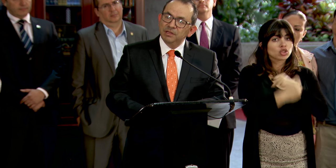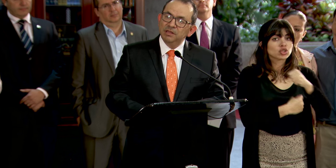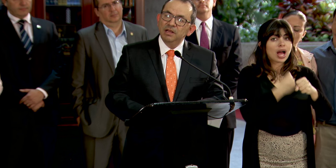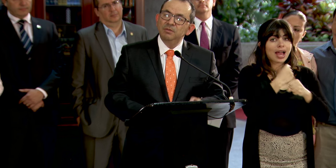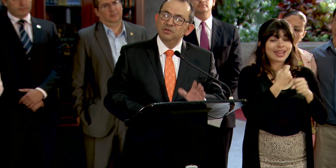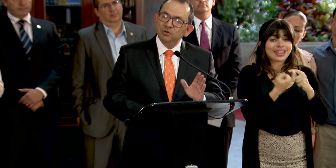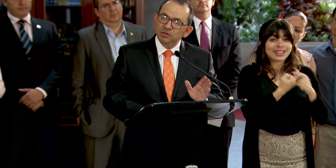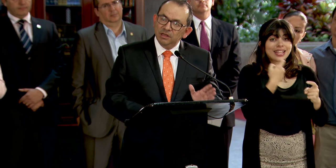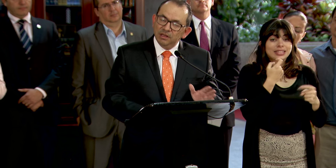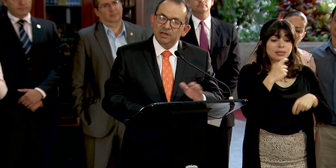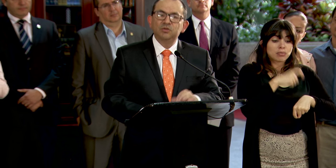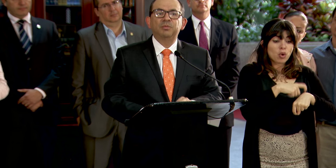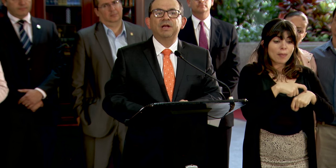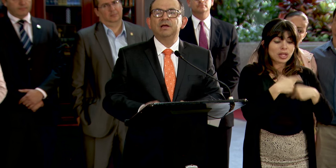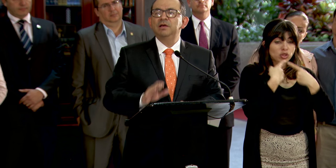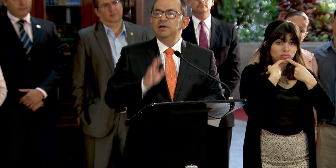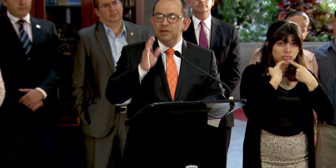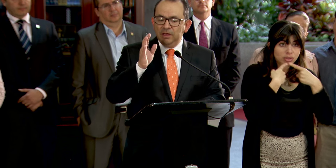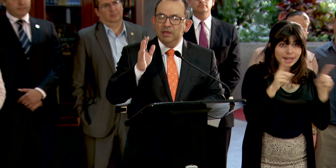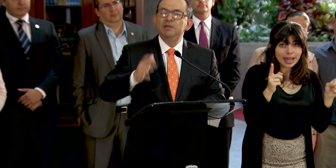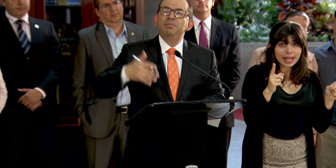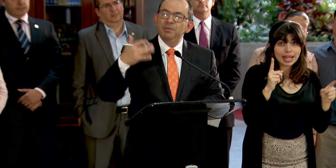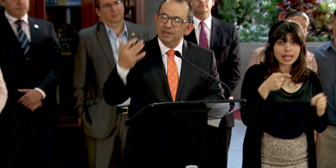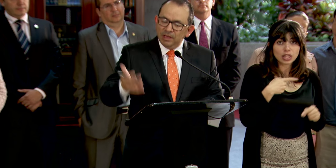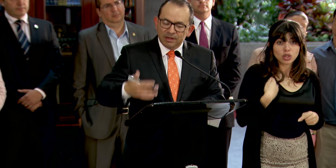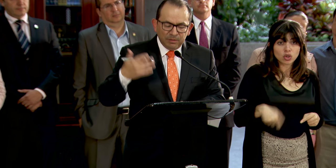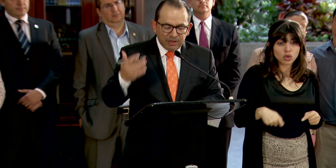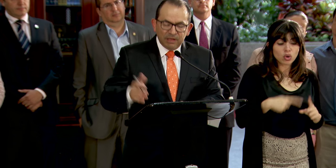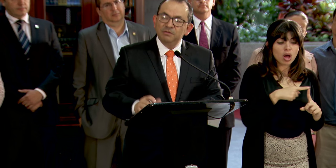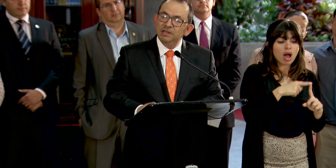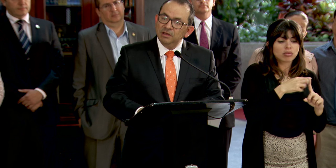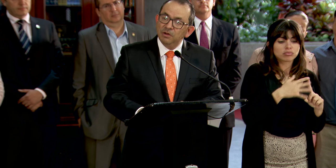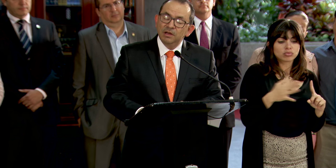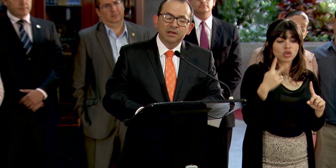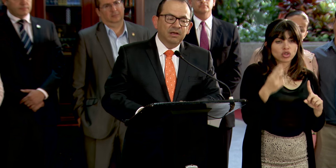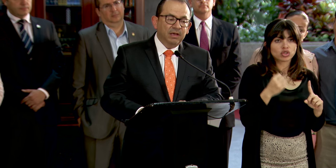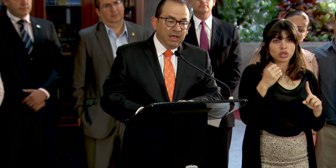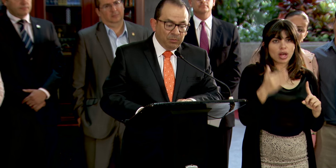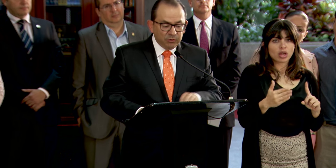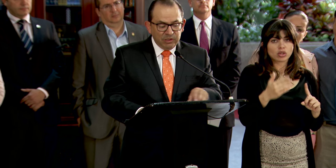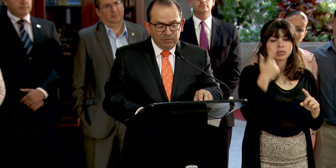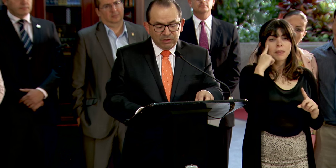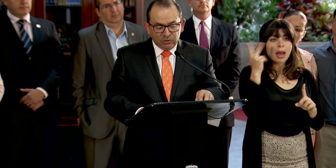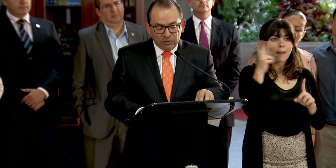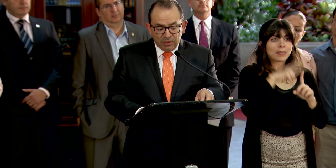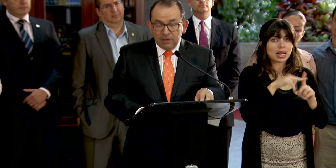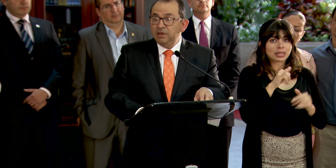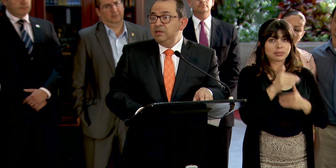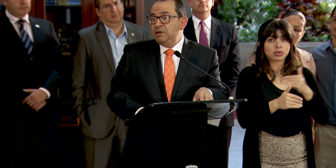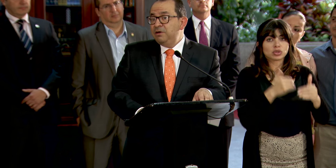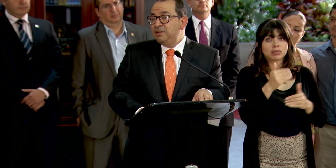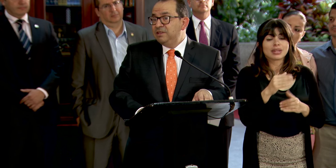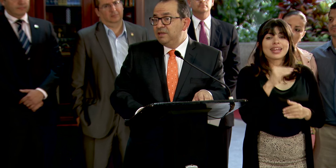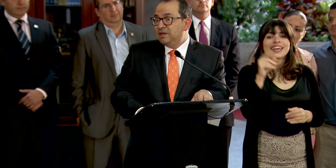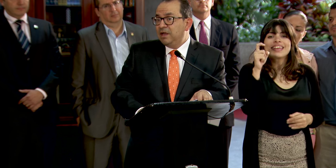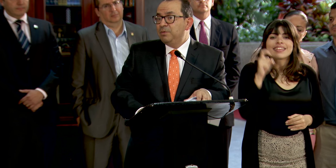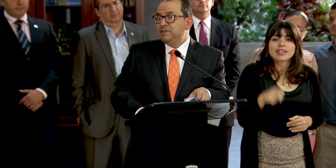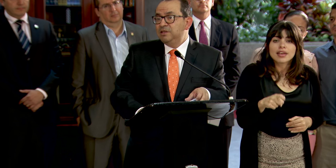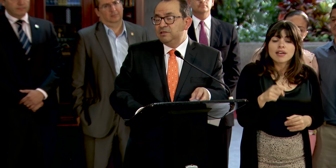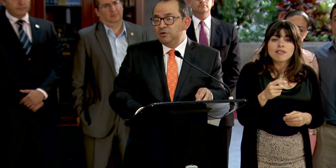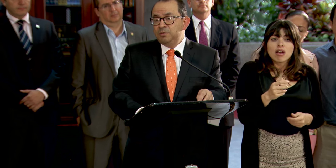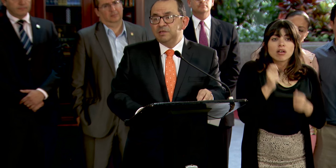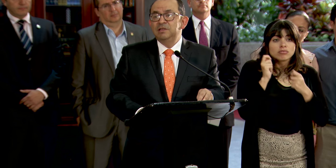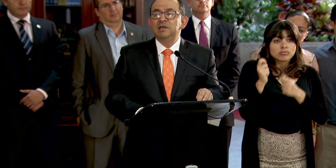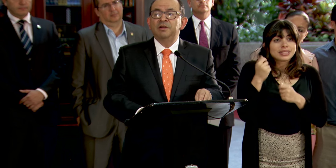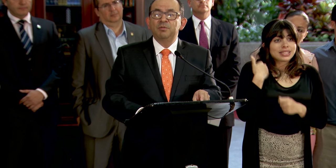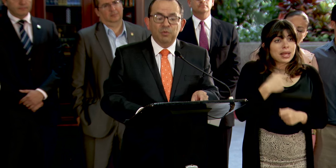años a partir de la emisión del decreto para implementar de manera definitiva el procedimiento y debe rendir al